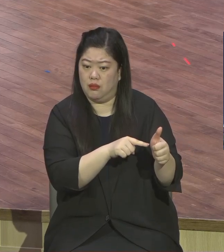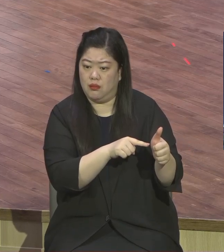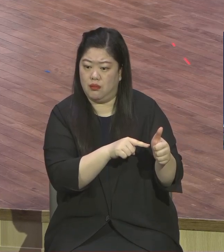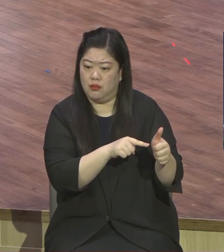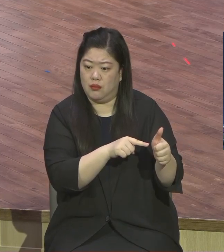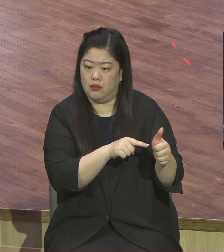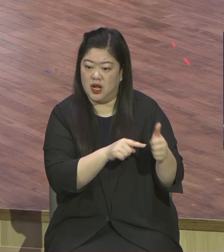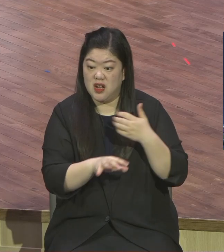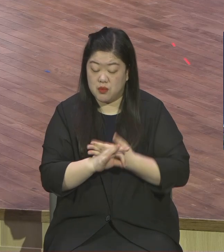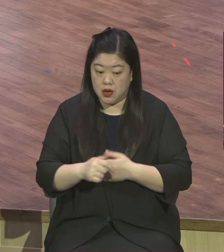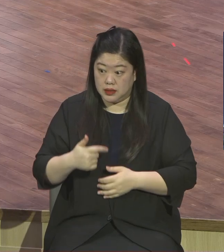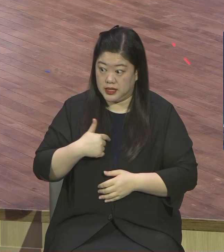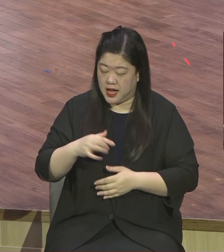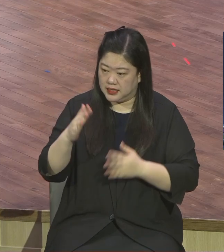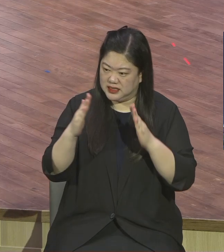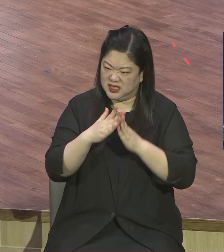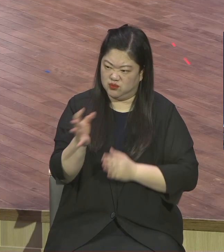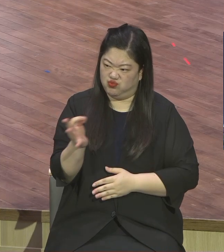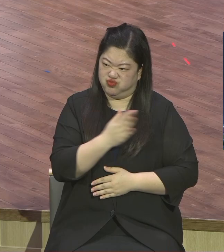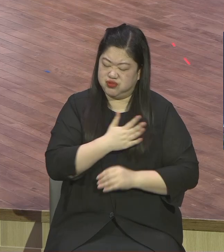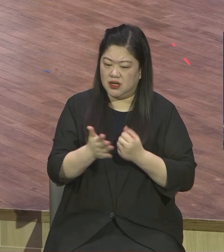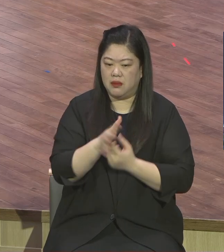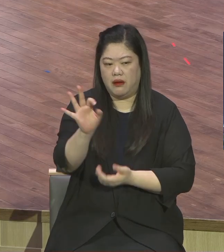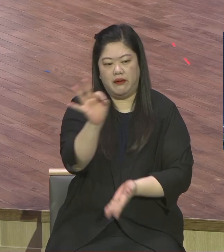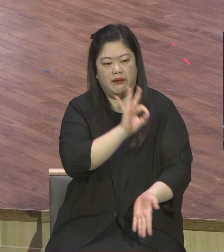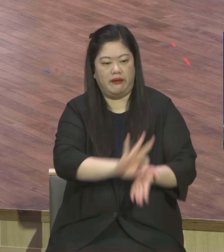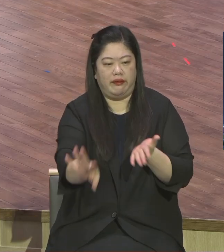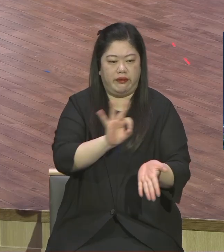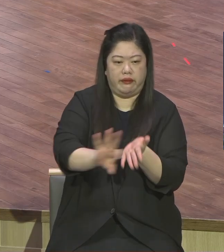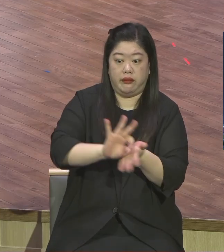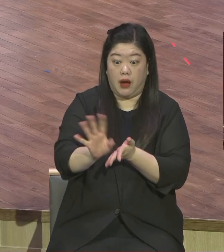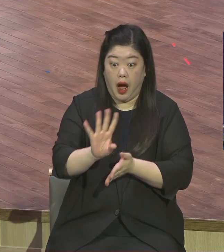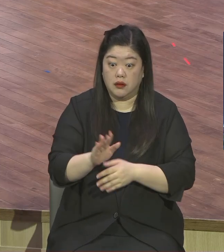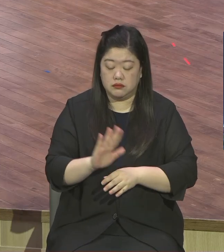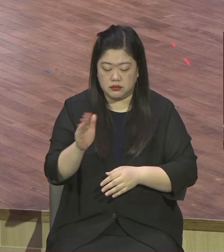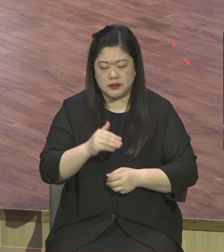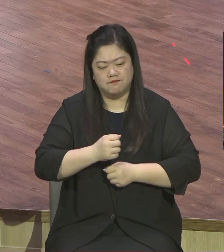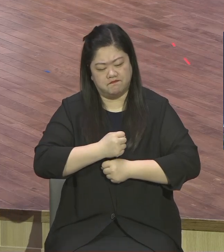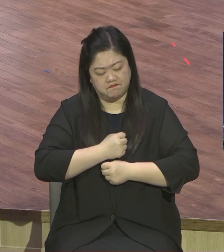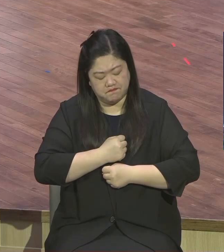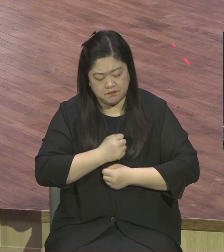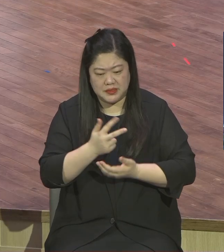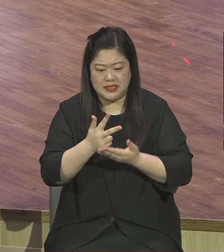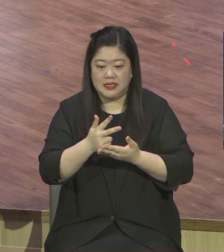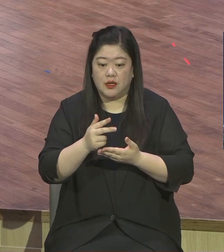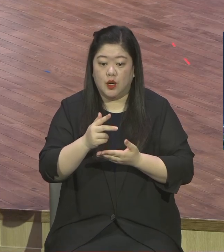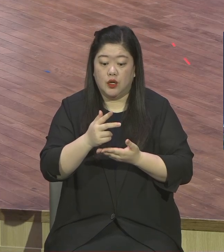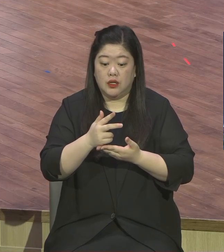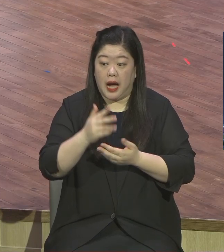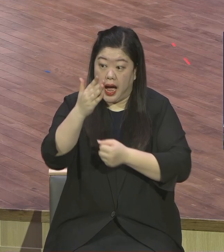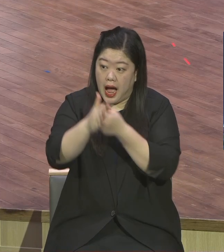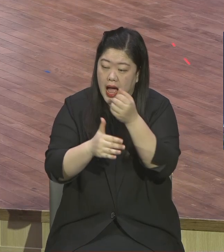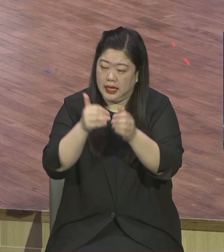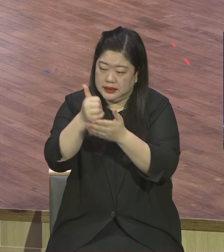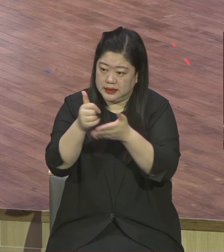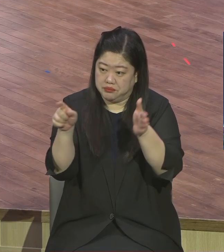방탄화 생활을 한 것도 아니에요. 아주 율법 개명을 잘 지켜왔다고 당당히 말할 정도로 모범된